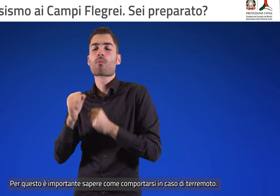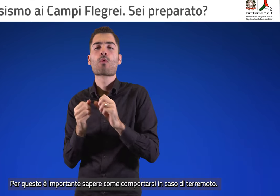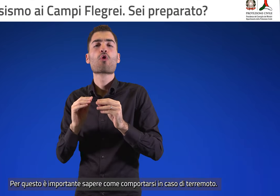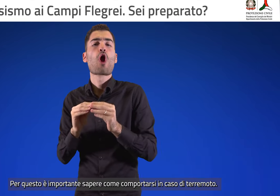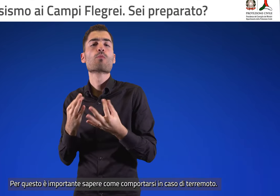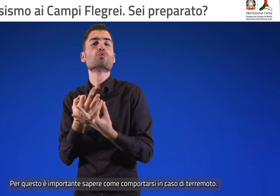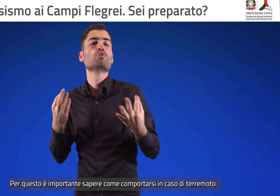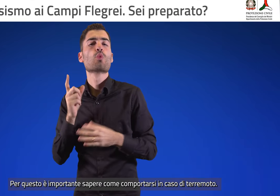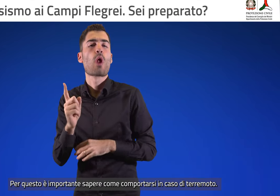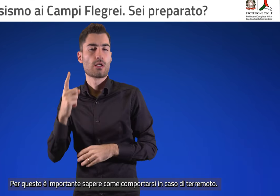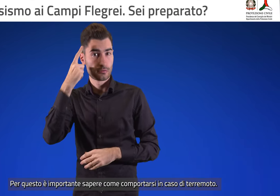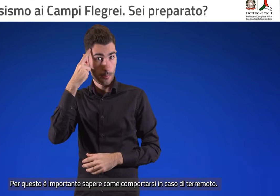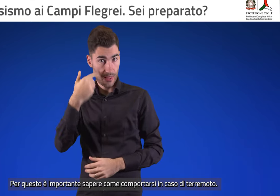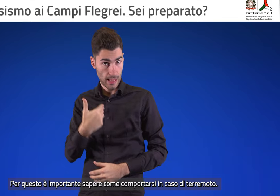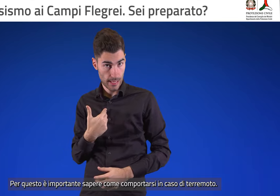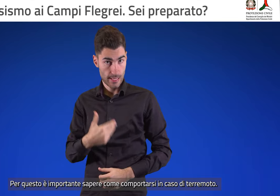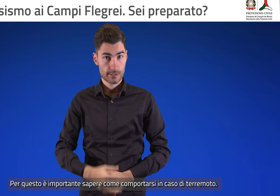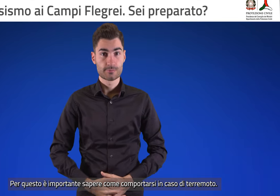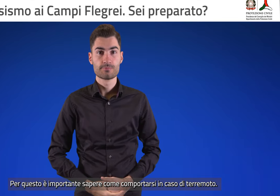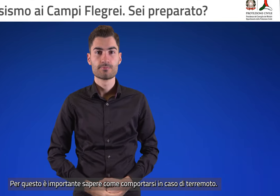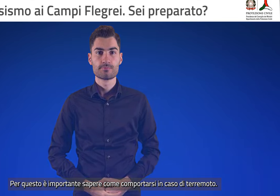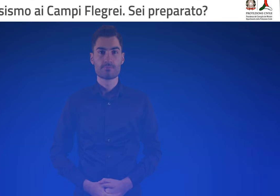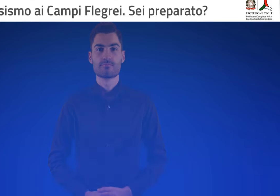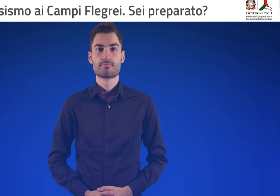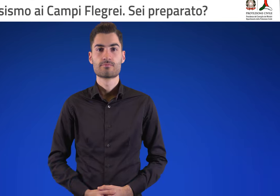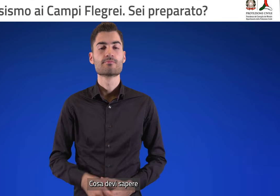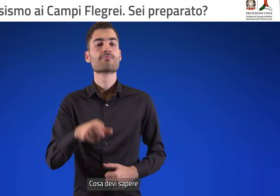sapere come comportarsi in caso di terremoto.